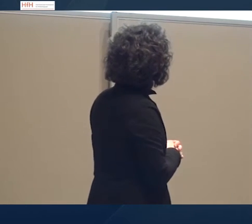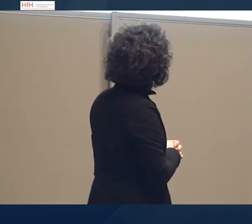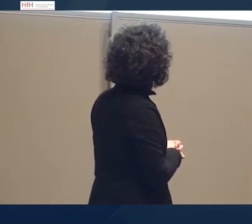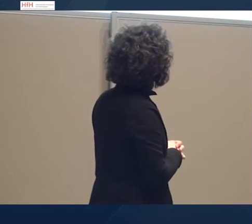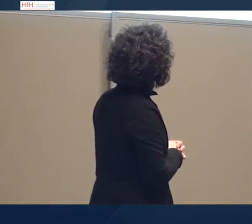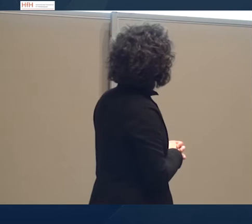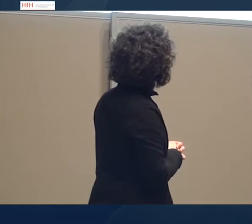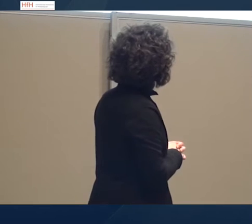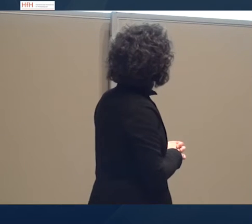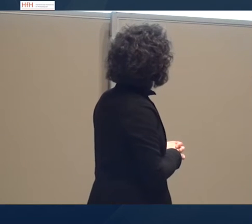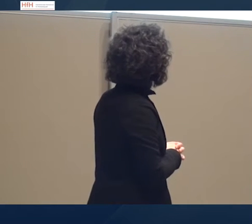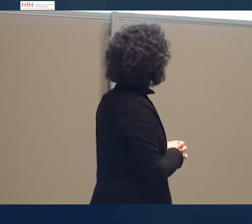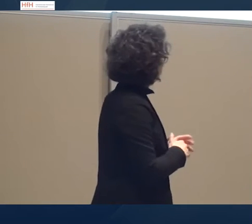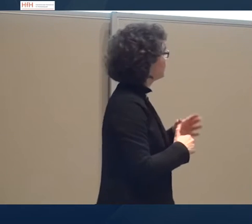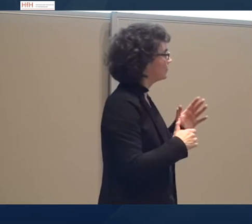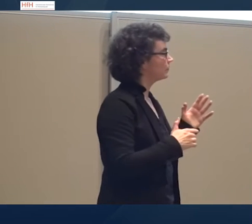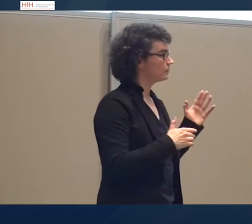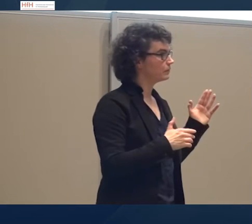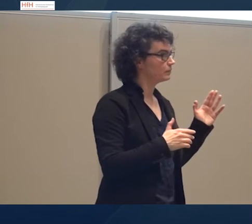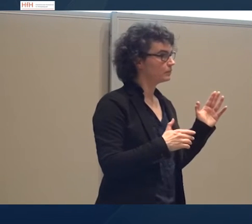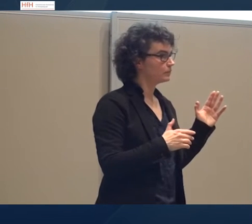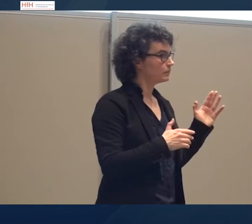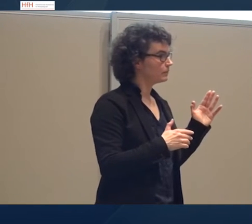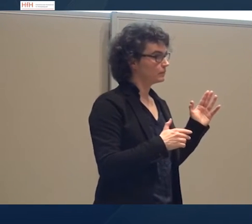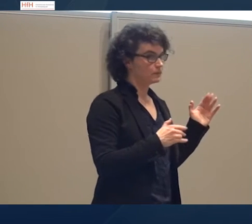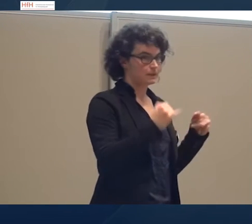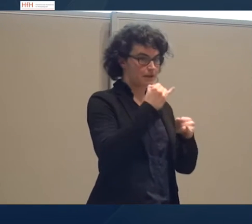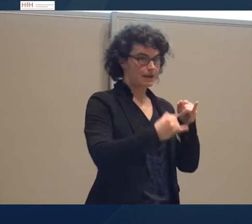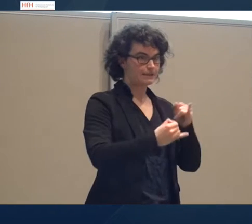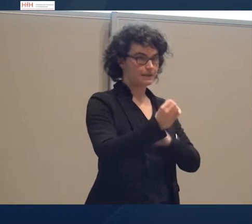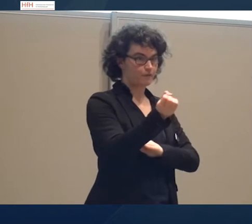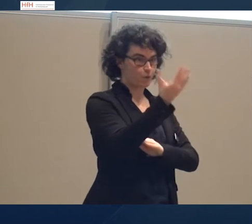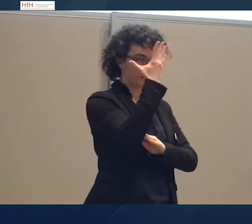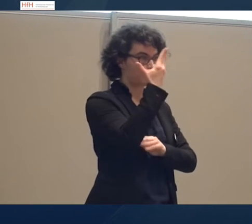Ich gebe noch dies als meine letzte Folie weiter. Entschuldigung.